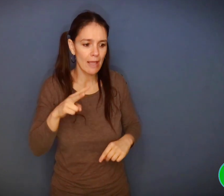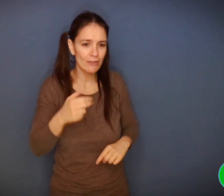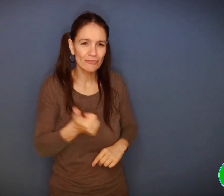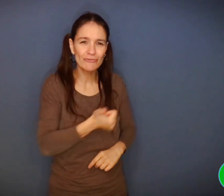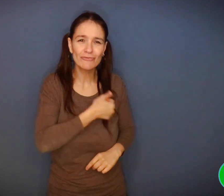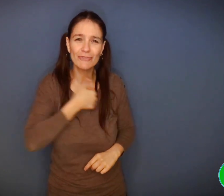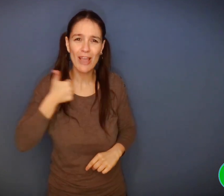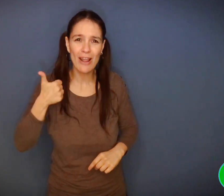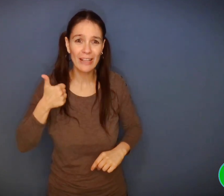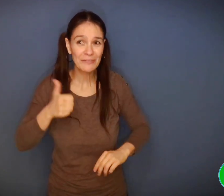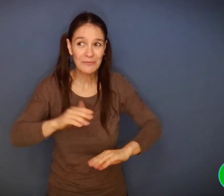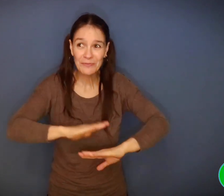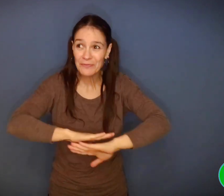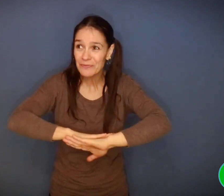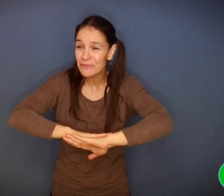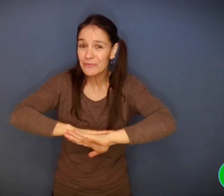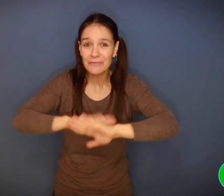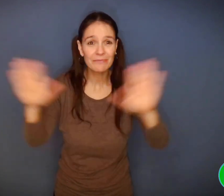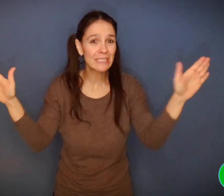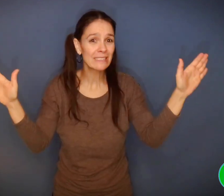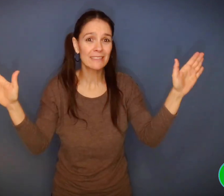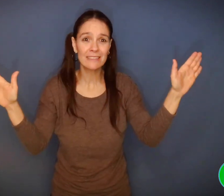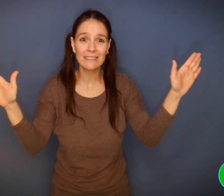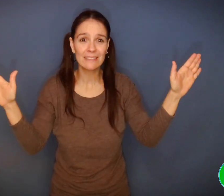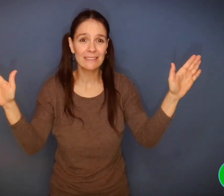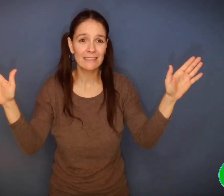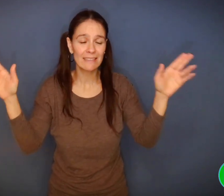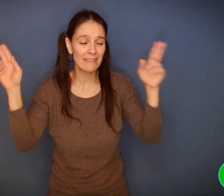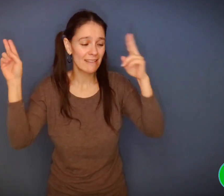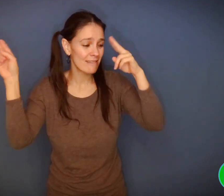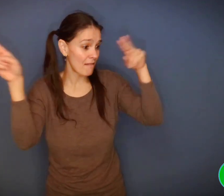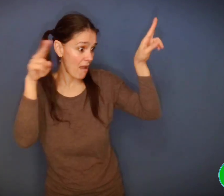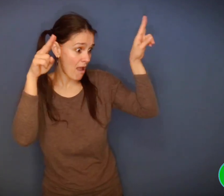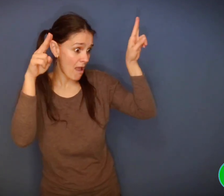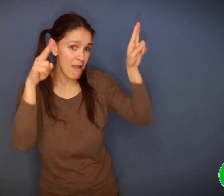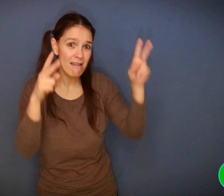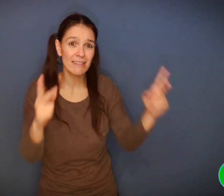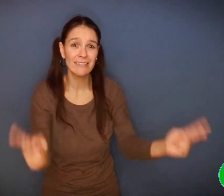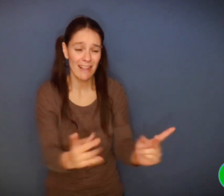« C'est vrai, je ne suis plus tout seul. » « dit Félicien.